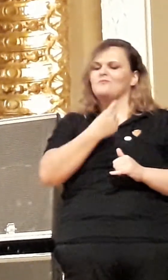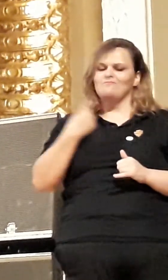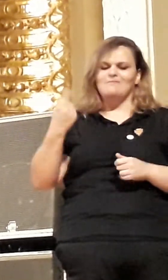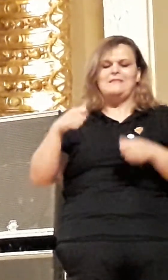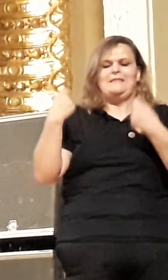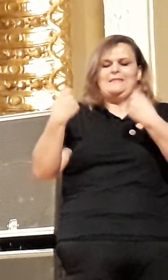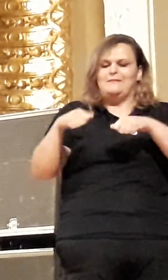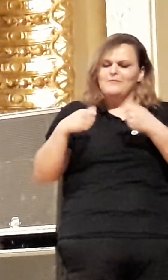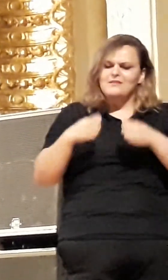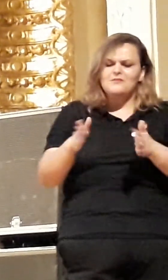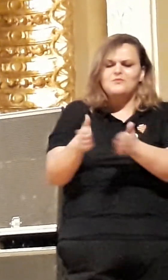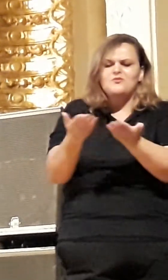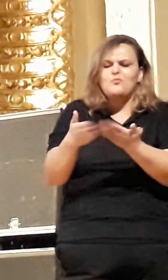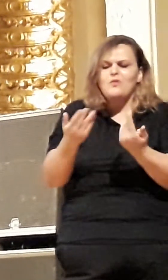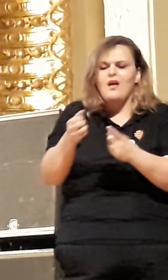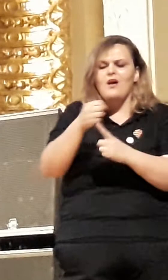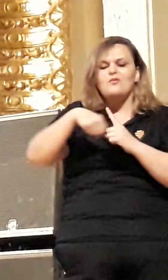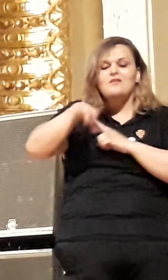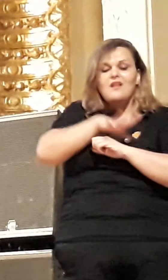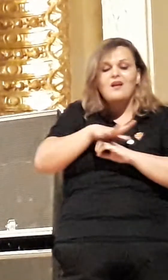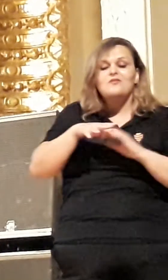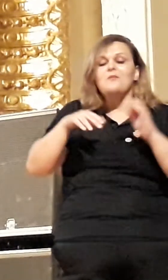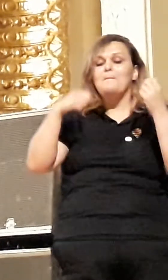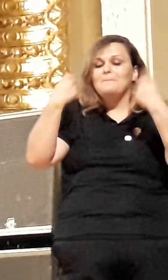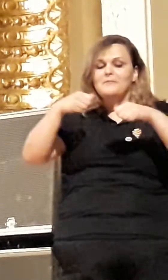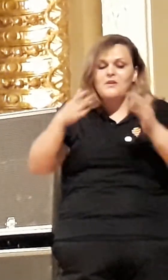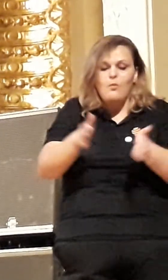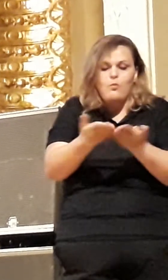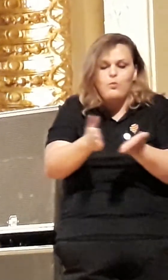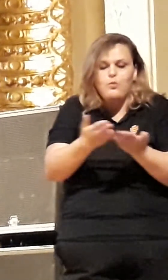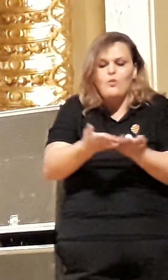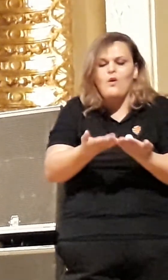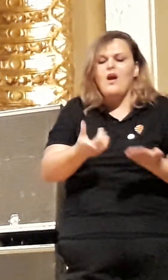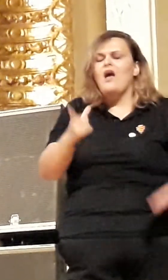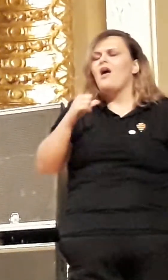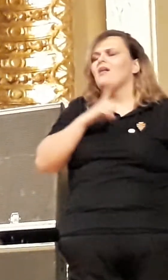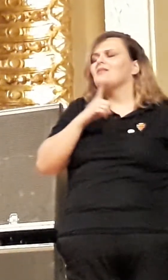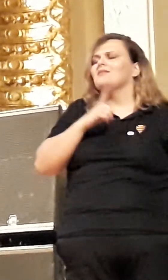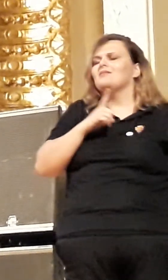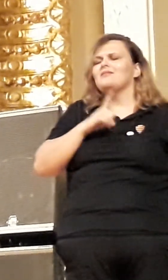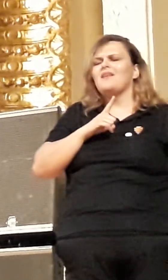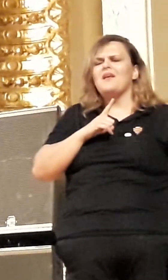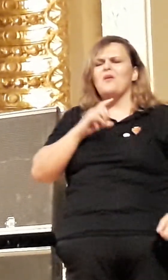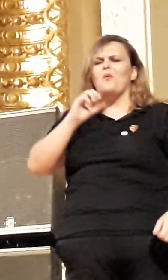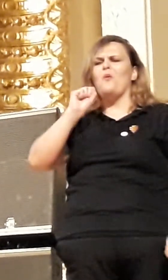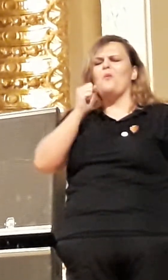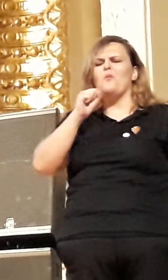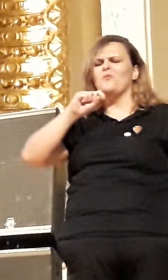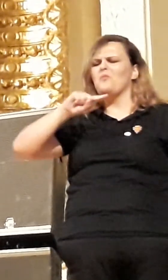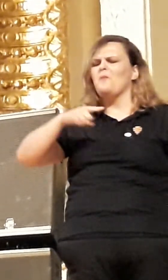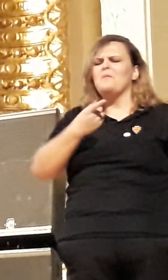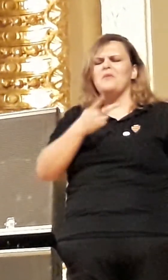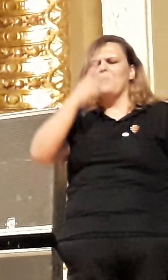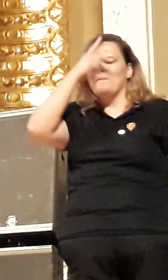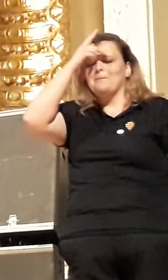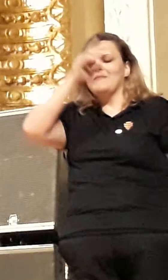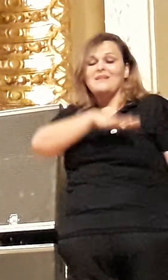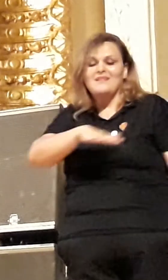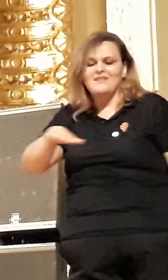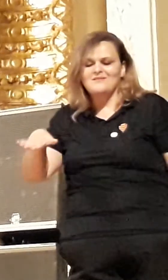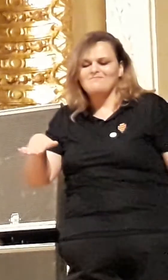Nós temos cerca de 800 mil crianças fora da pré-escola do Brasil, do prefeito João López.